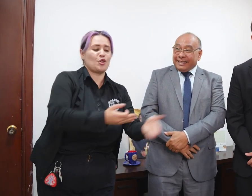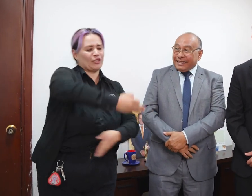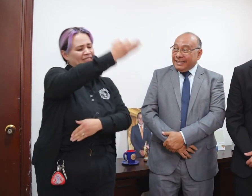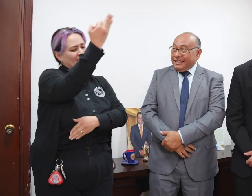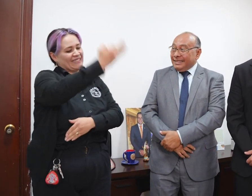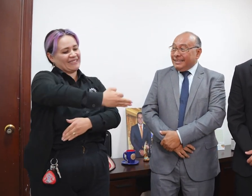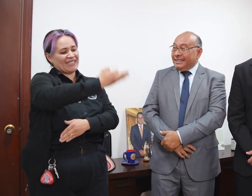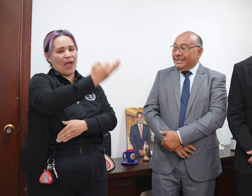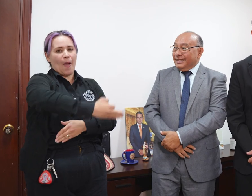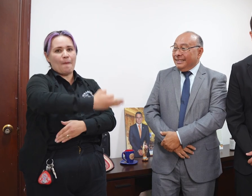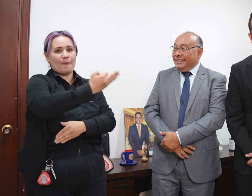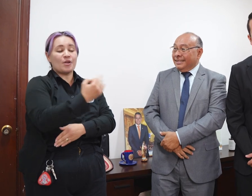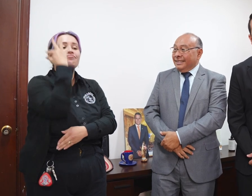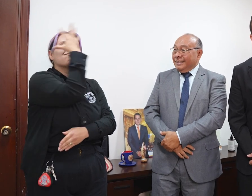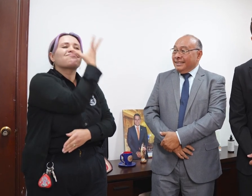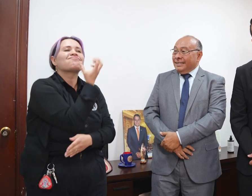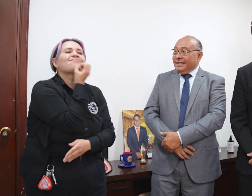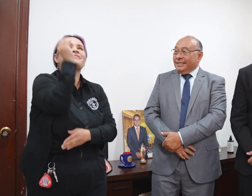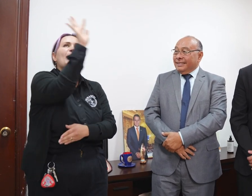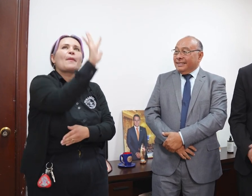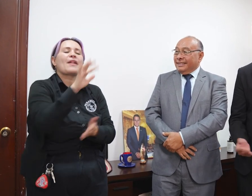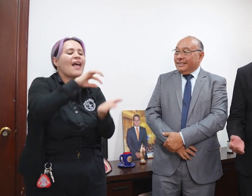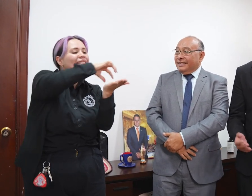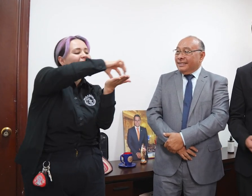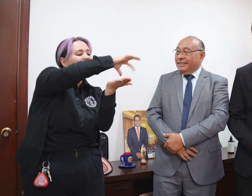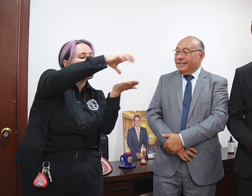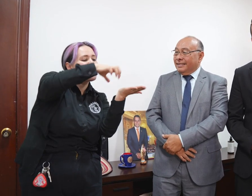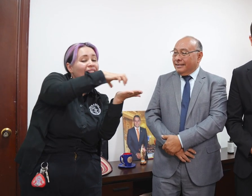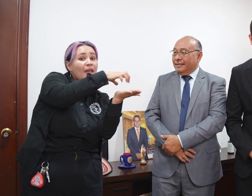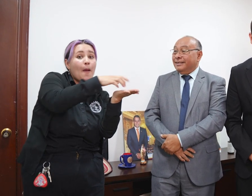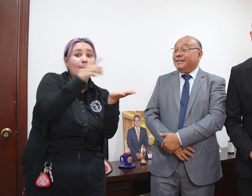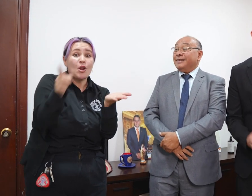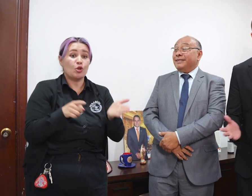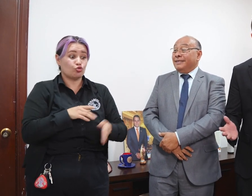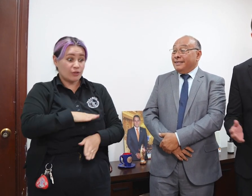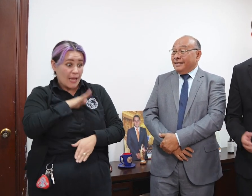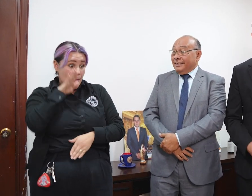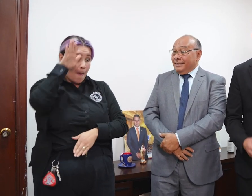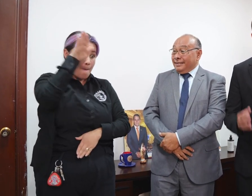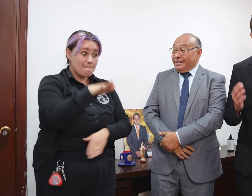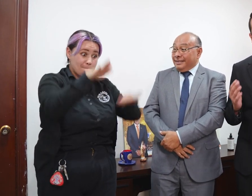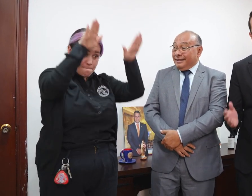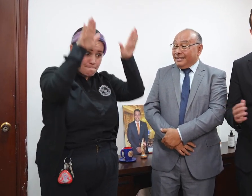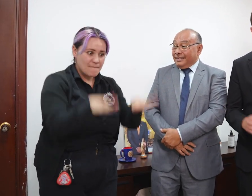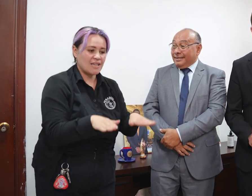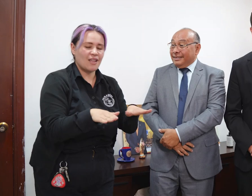nuestro bello departamento de Santander y recuerden que el que pisa tierra santandereana es santandereano.